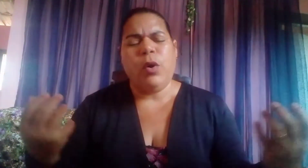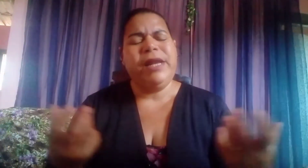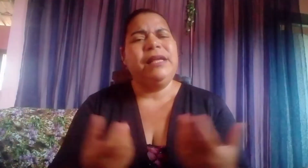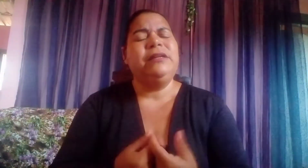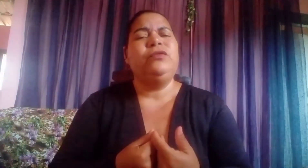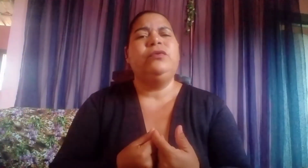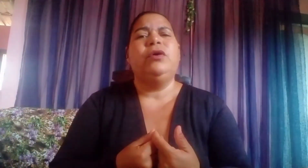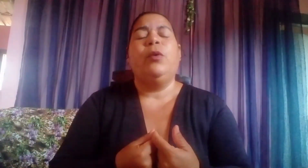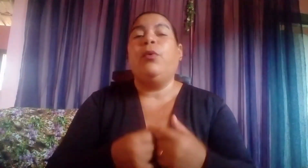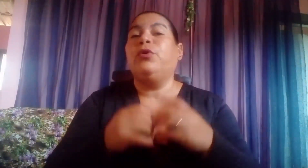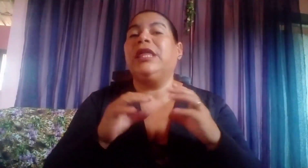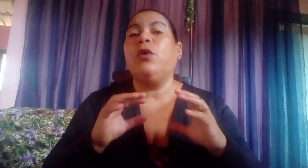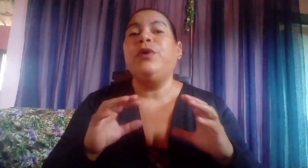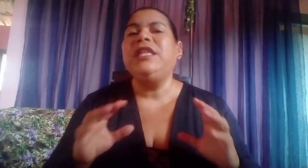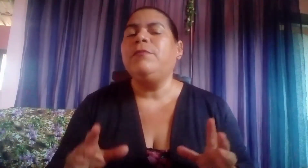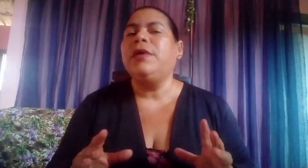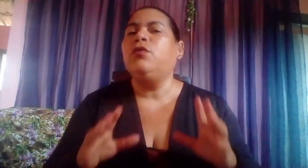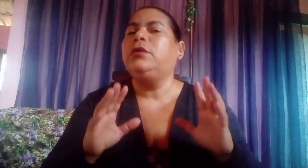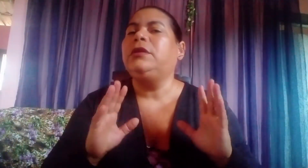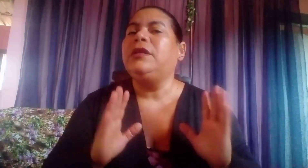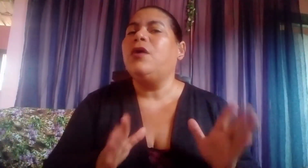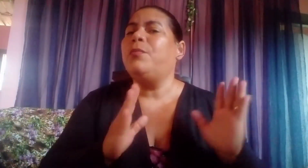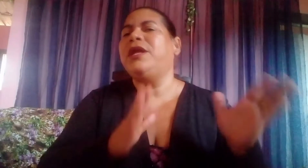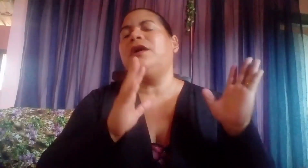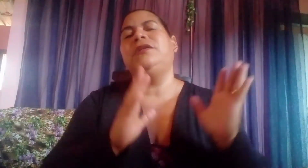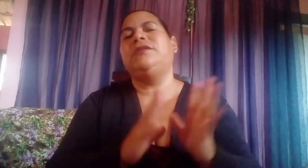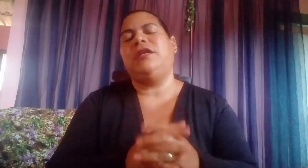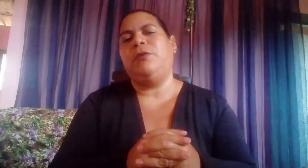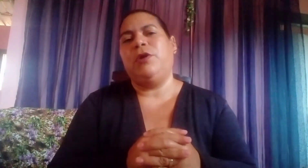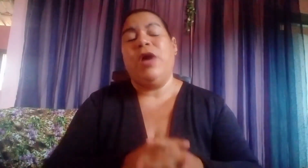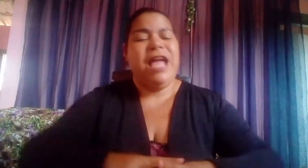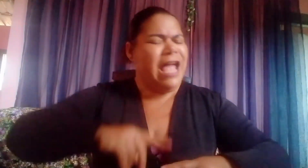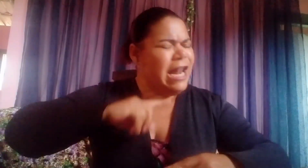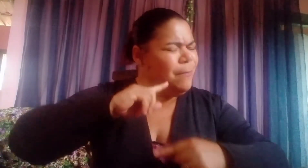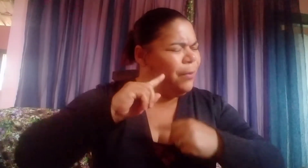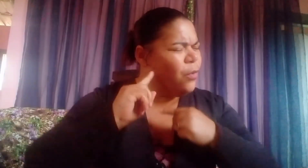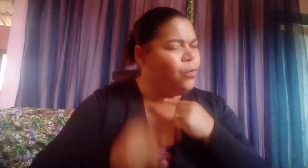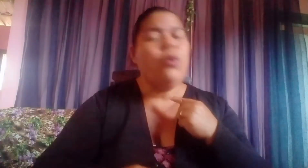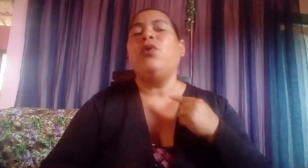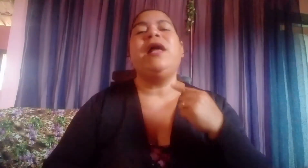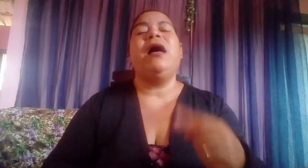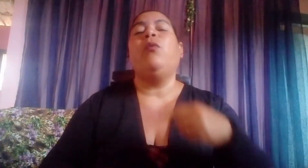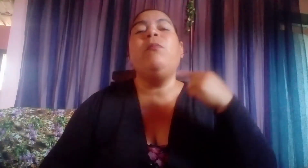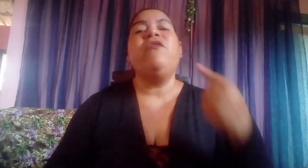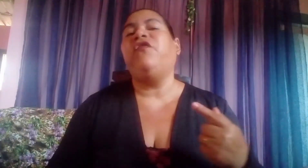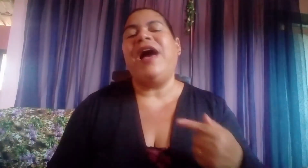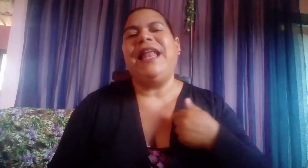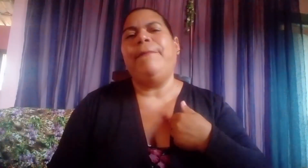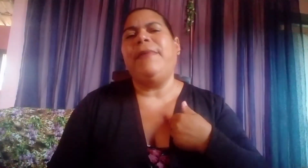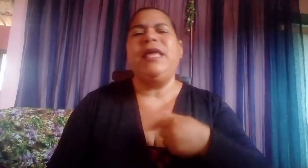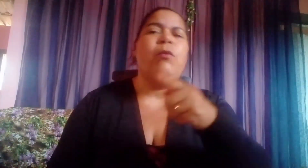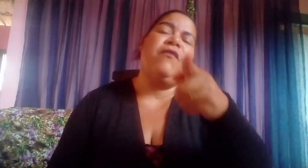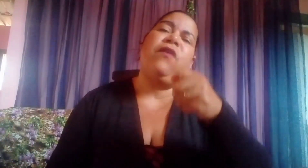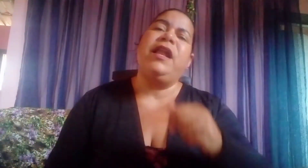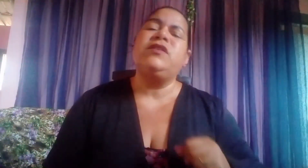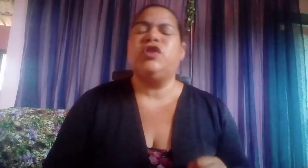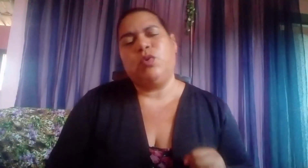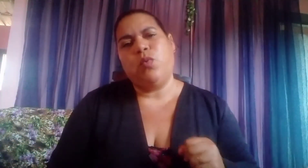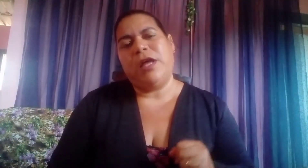orando. Porque o inimigo não brinca de ser inimigo. Ele procura uma falha minha e uma falha sua.